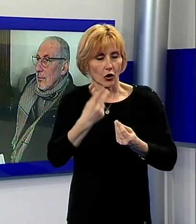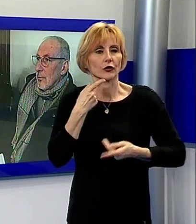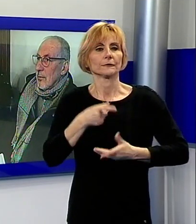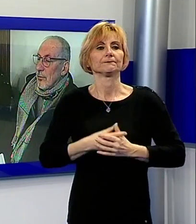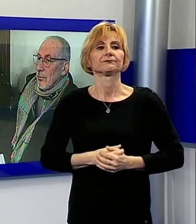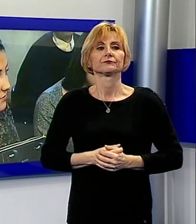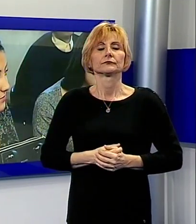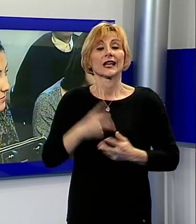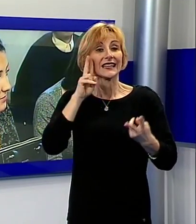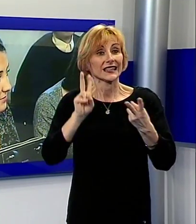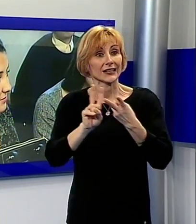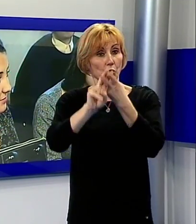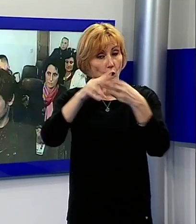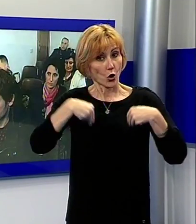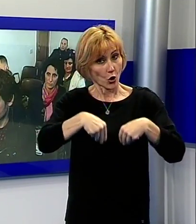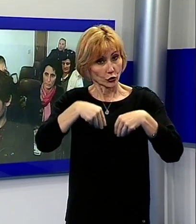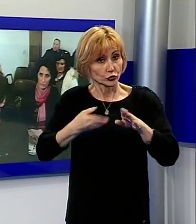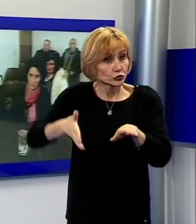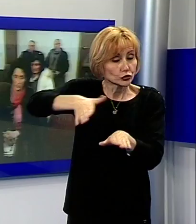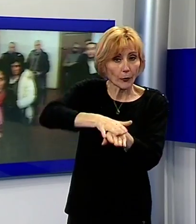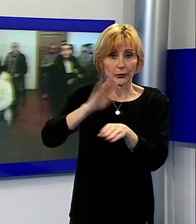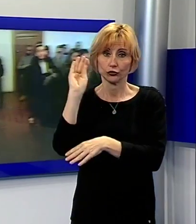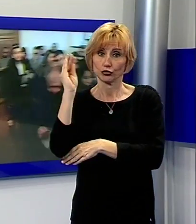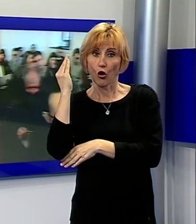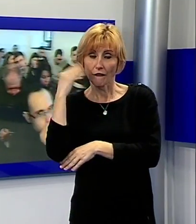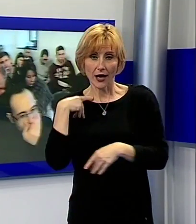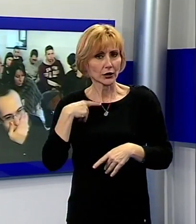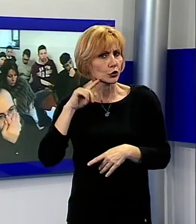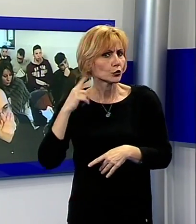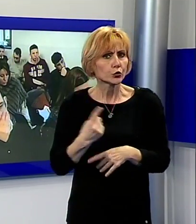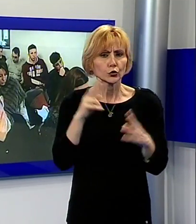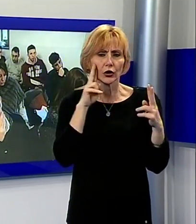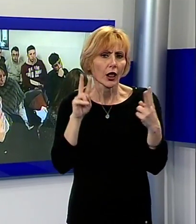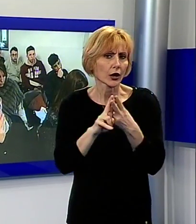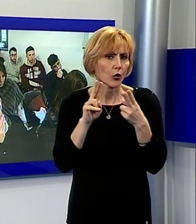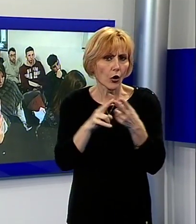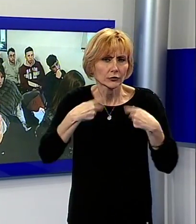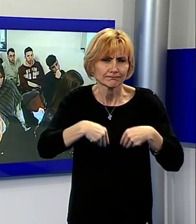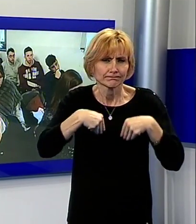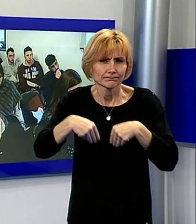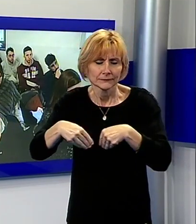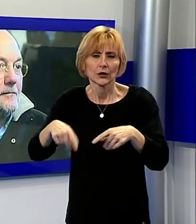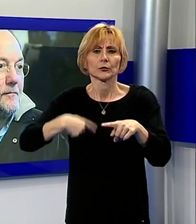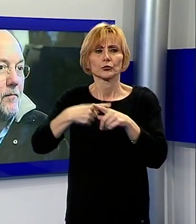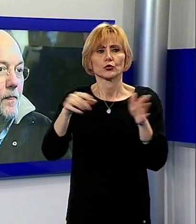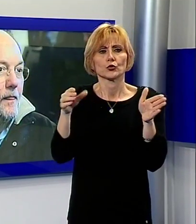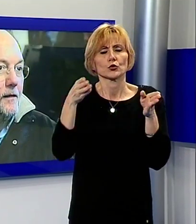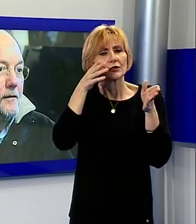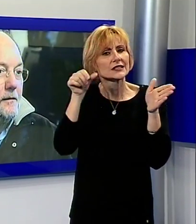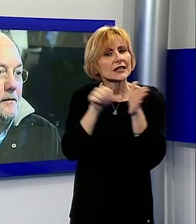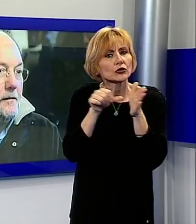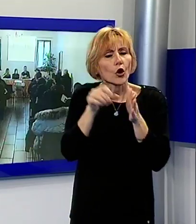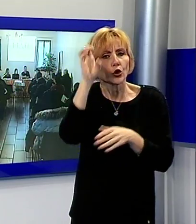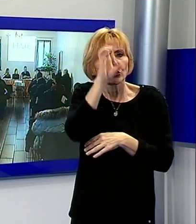All'incontro hanno partecipato soprattutto giovani che hanno seguito tutti gli incontri ma anche operatori del settore turistico, oltre ai vertici del Parco dell